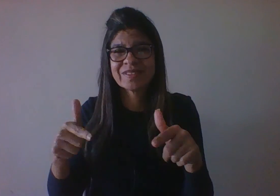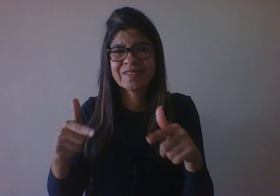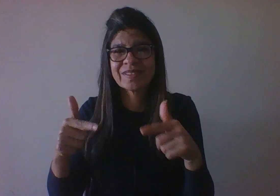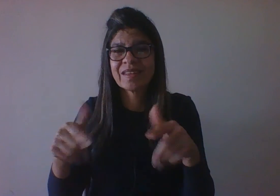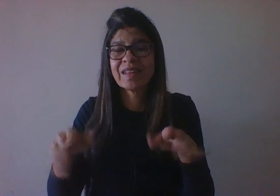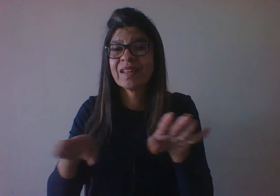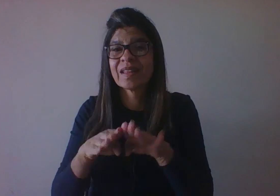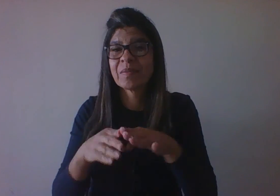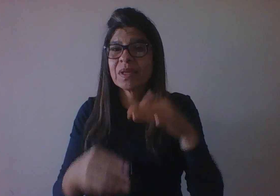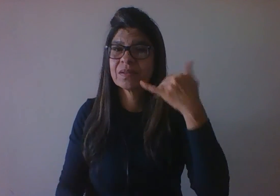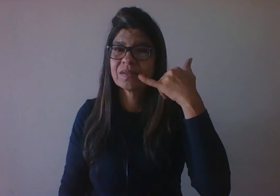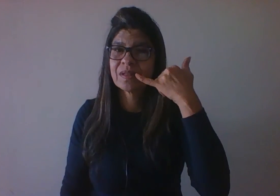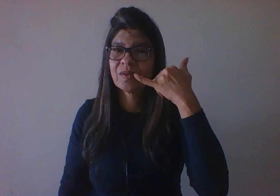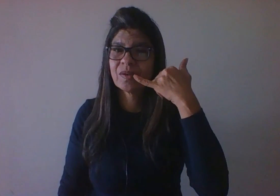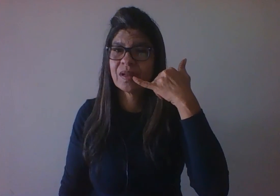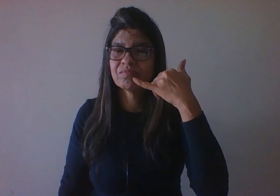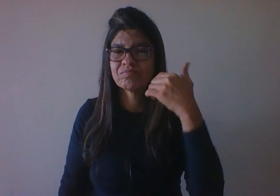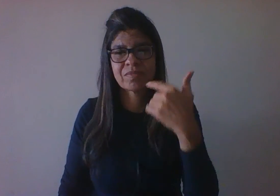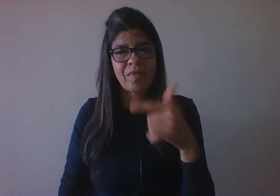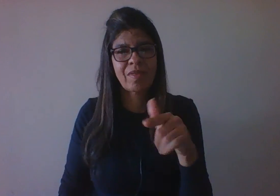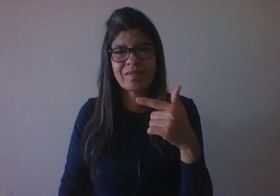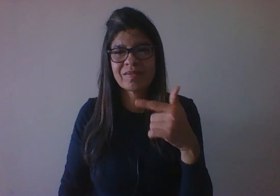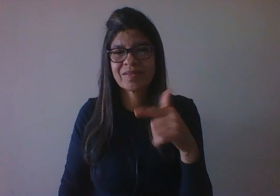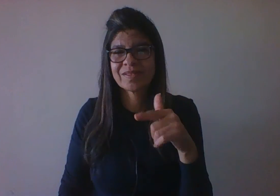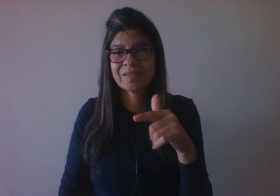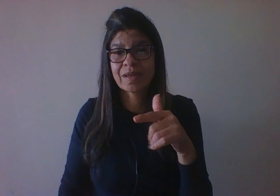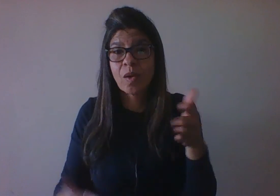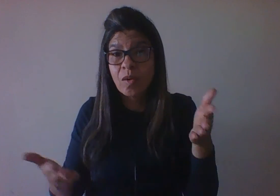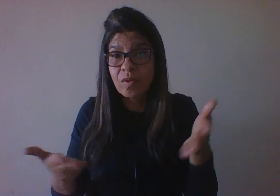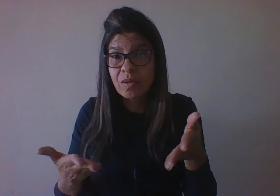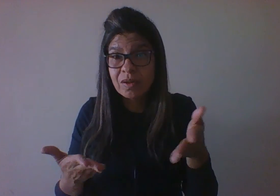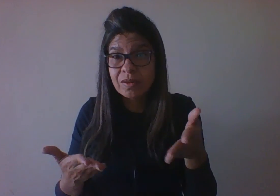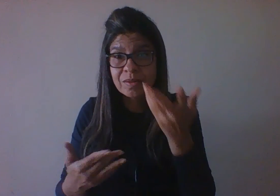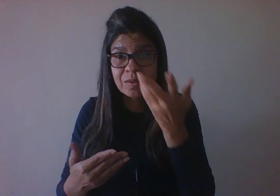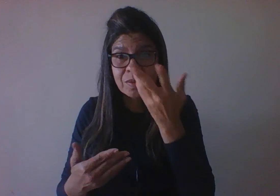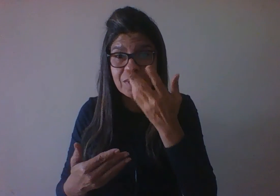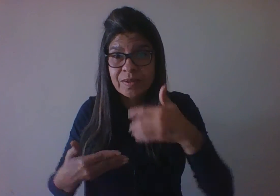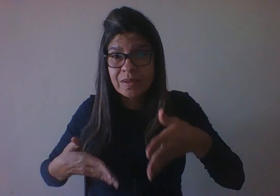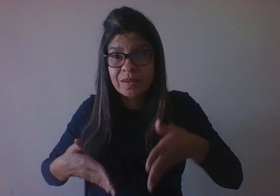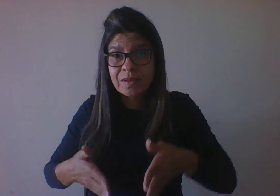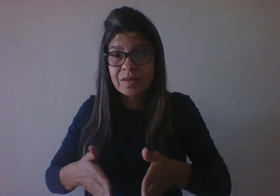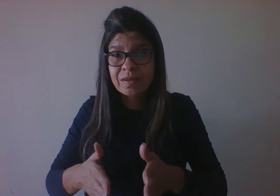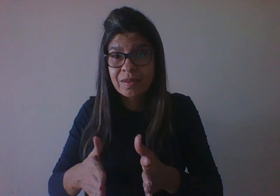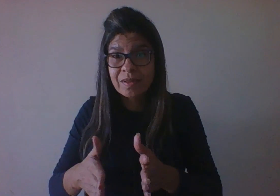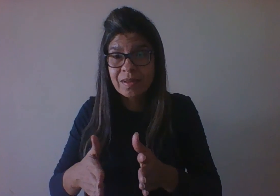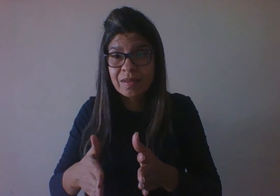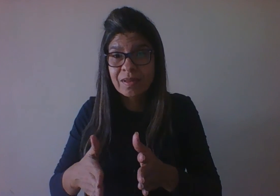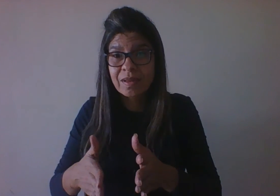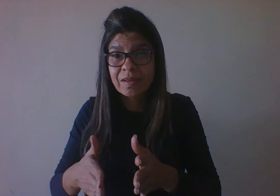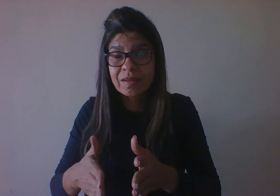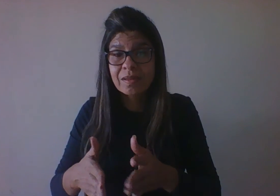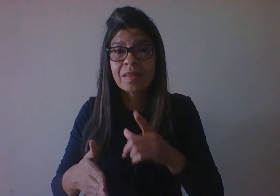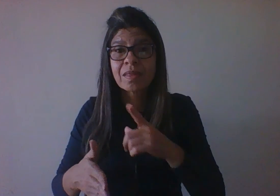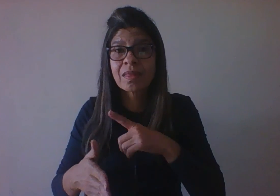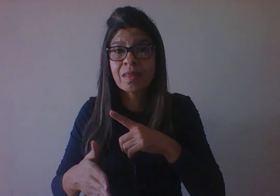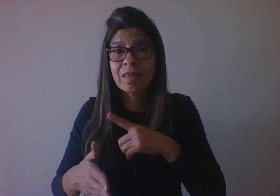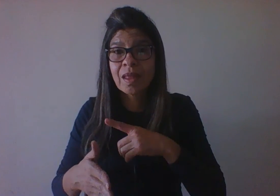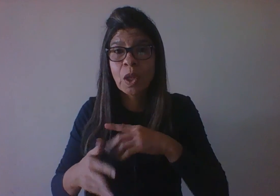Hoje, as crianças já nascem em um ambiente que tem todos esses recursos e, muito rapidamente, elas aprendem a